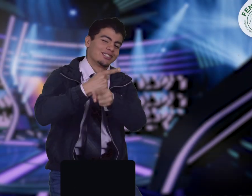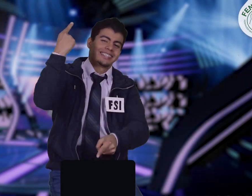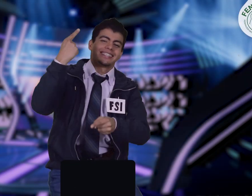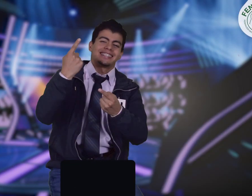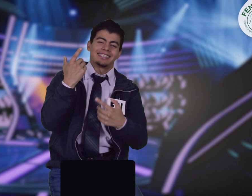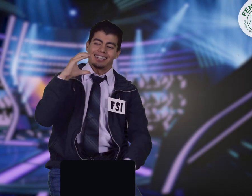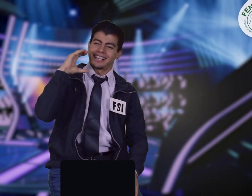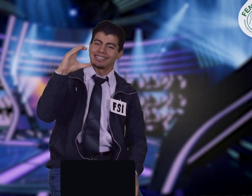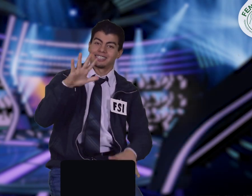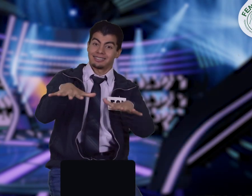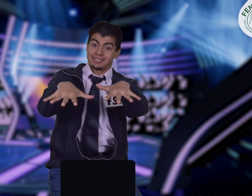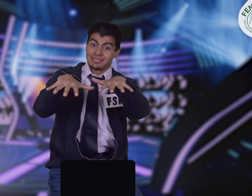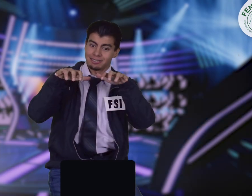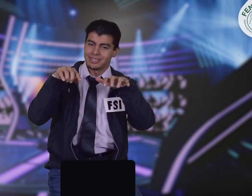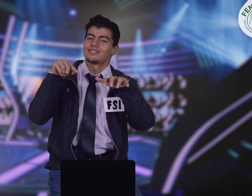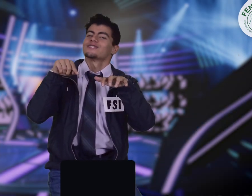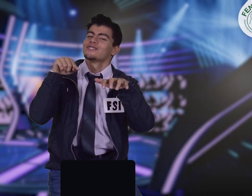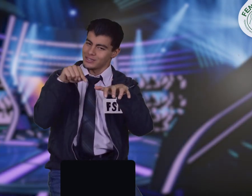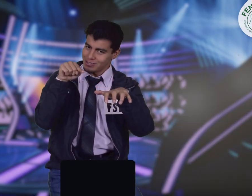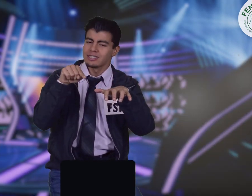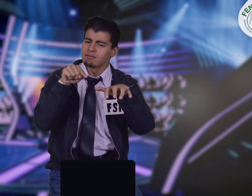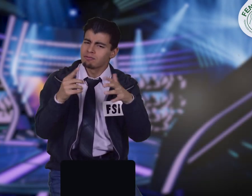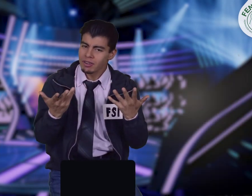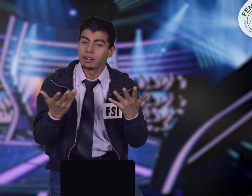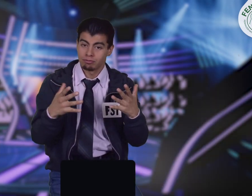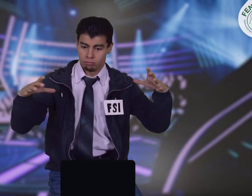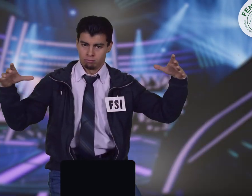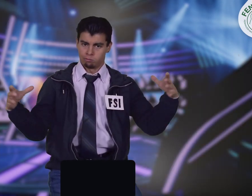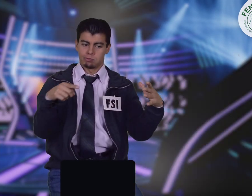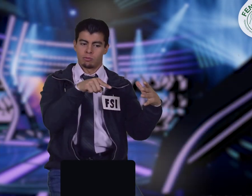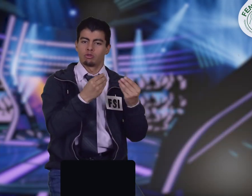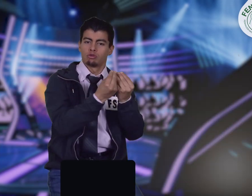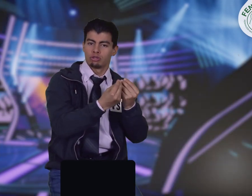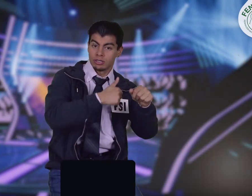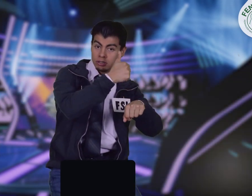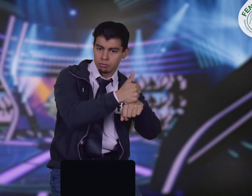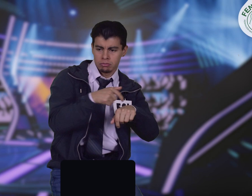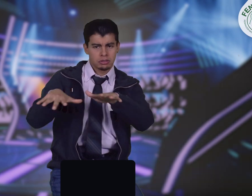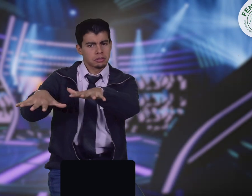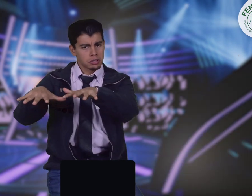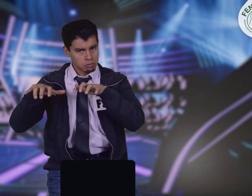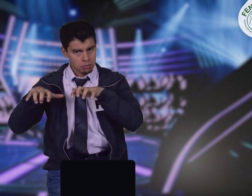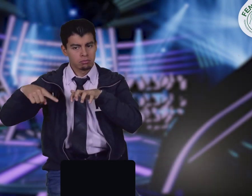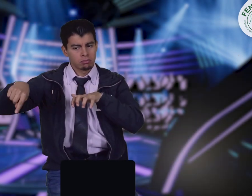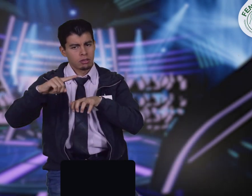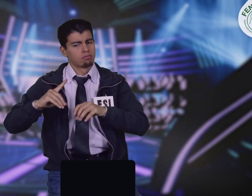Es correcto, no es el consejo directivo, es la asamblea el órgano con mayor poder de decisión.